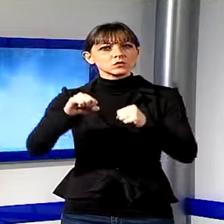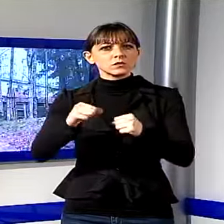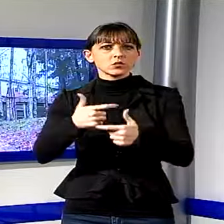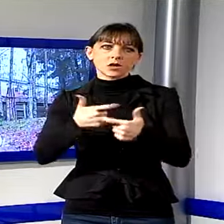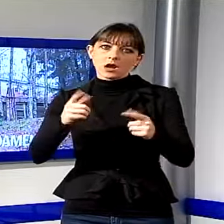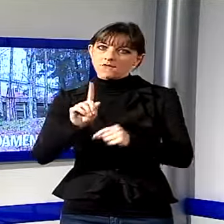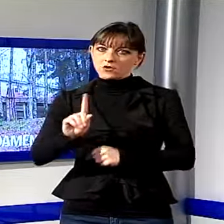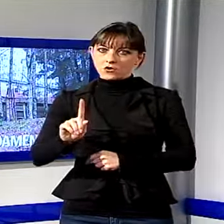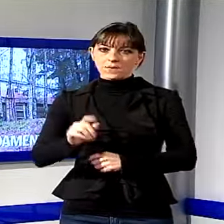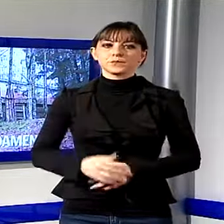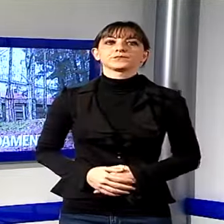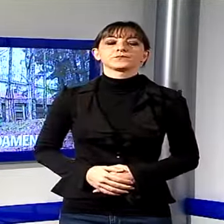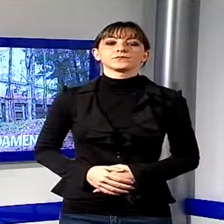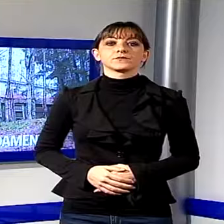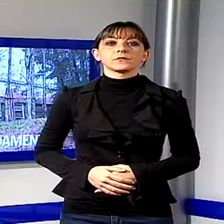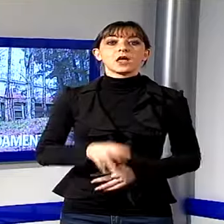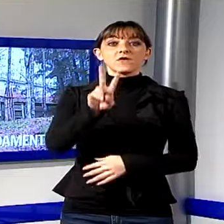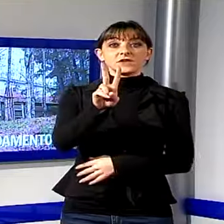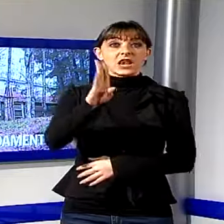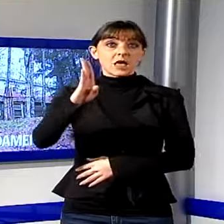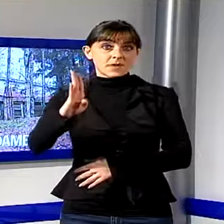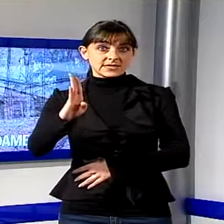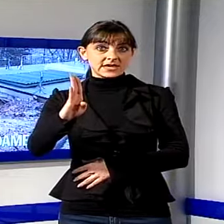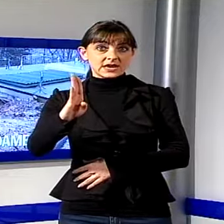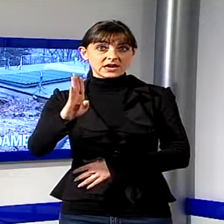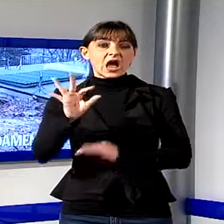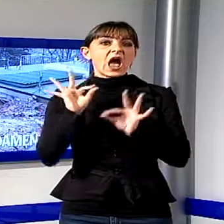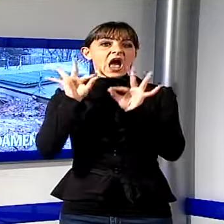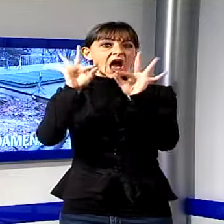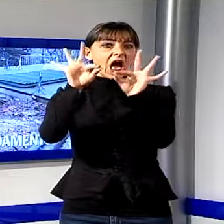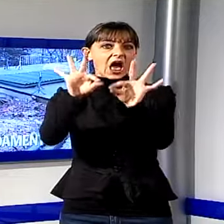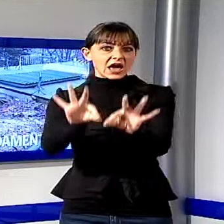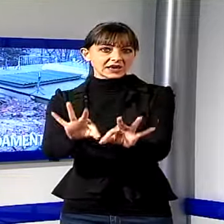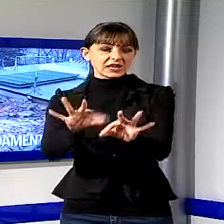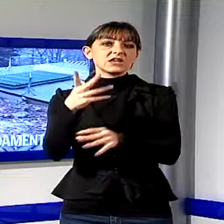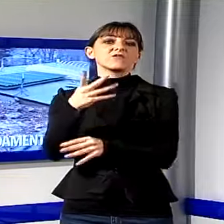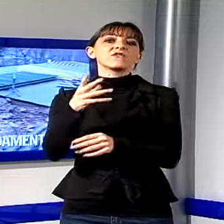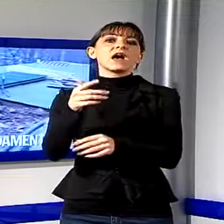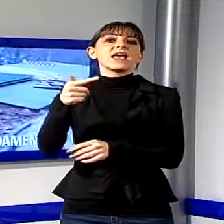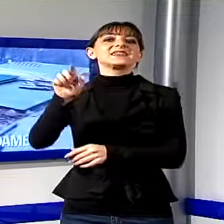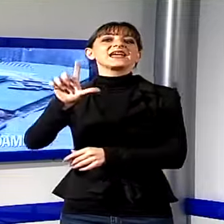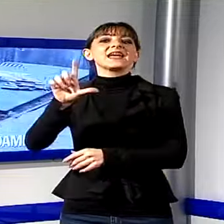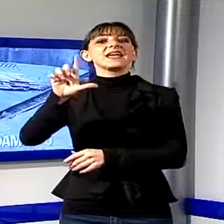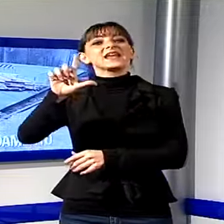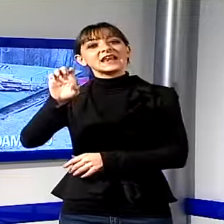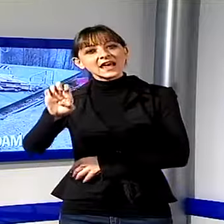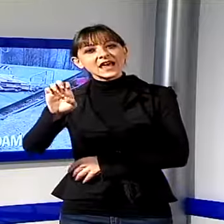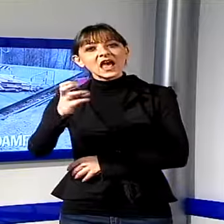Villa Basilica, arriva il teleriscaldamento nel paese di Pariana, l'impianto realizzato dal Comune grazie ai